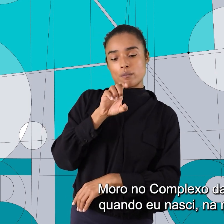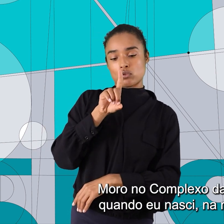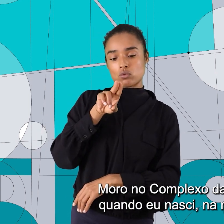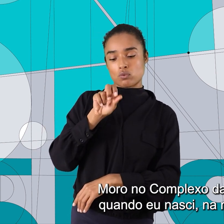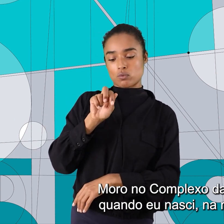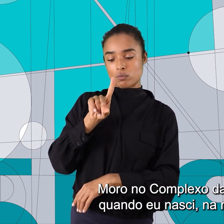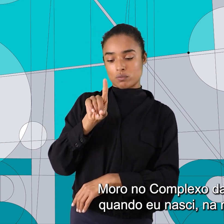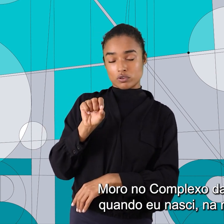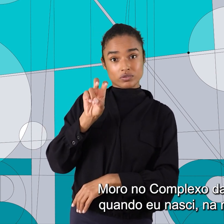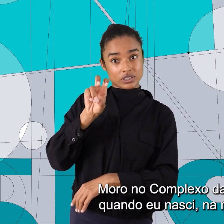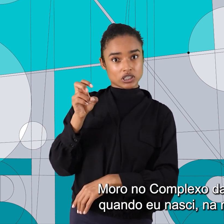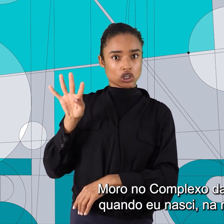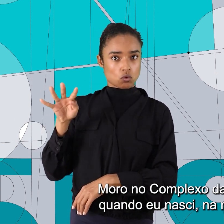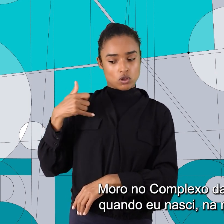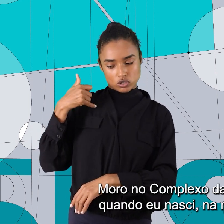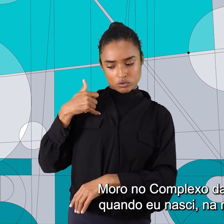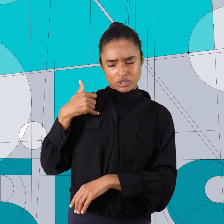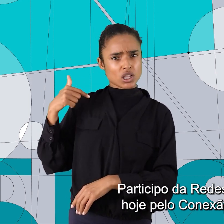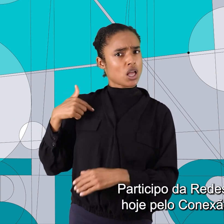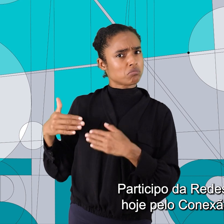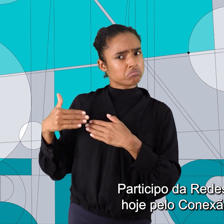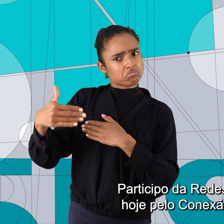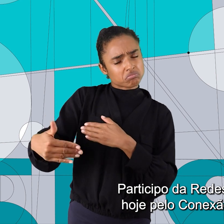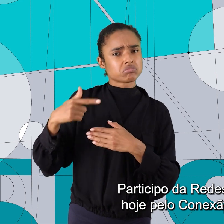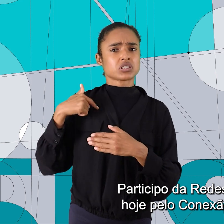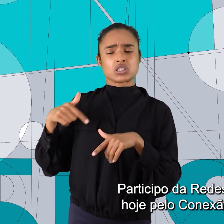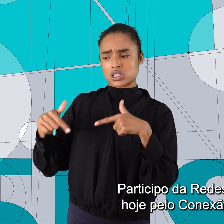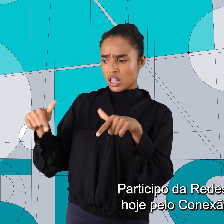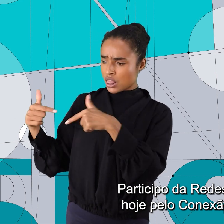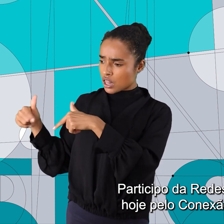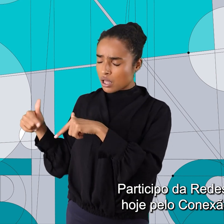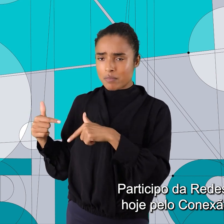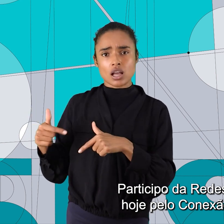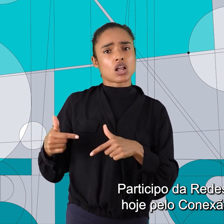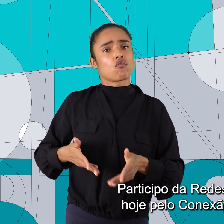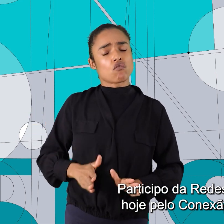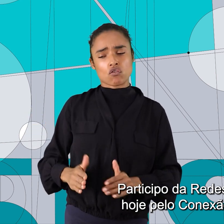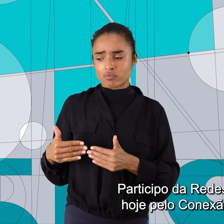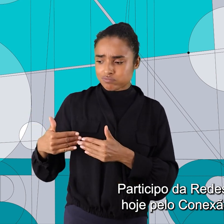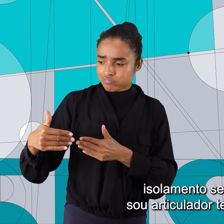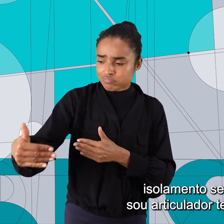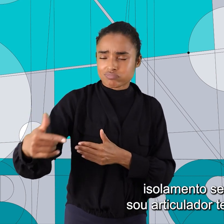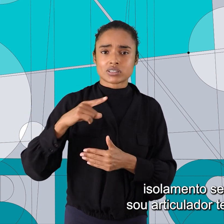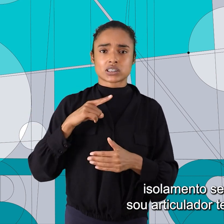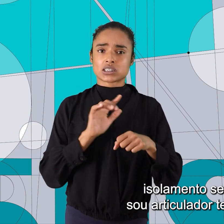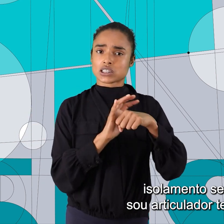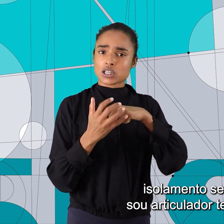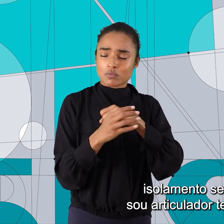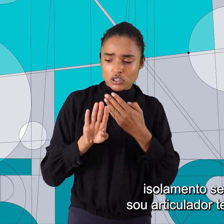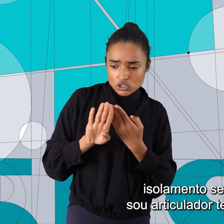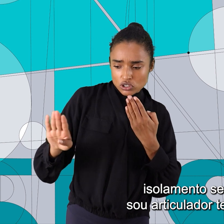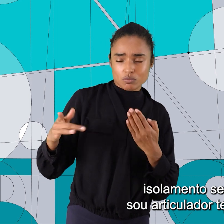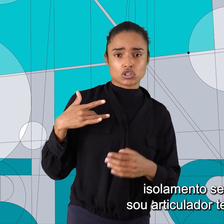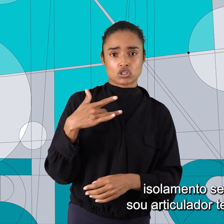moro no Complexo da Maré desde quando eu nasci, na mesma casa. Participo da Rede da Maré hoje pelo Conexão Saúde, isolamento seguro,